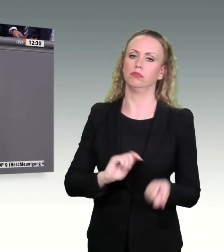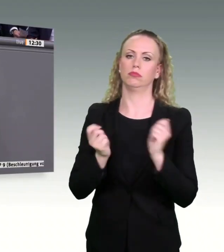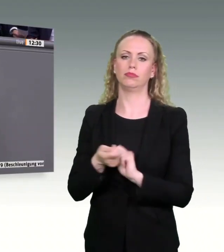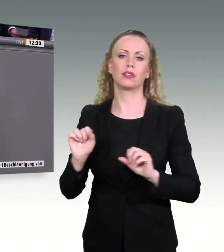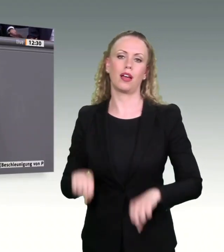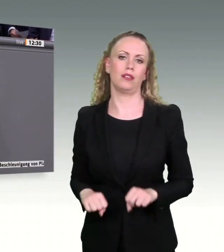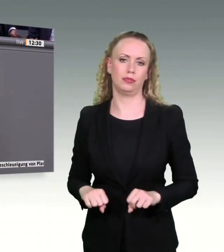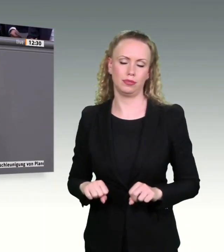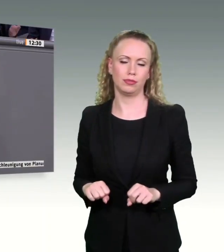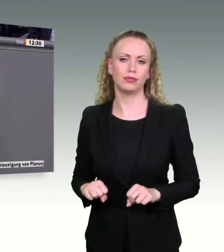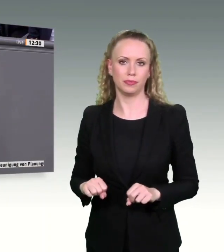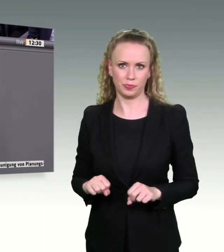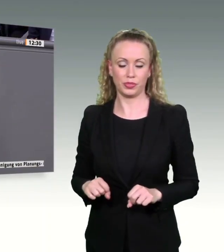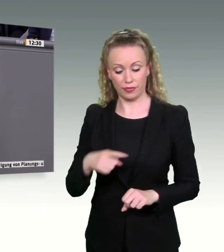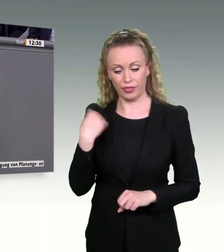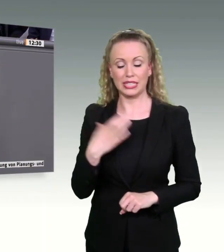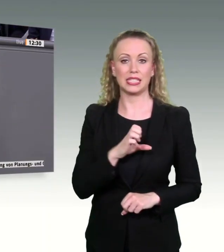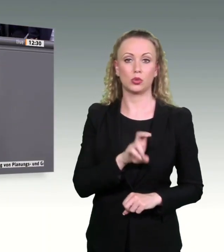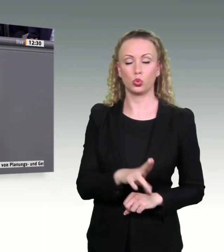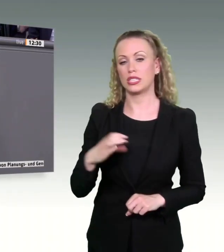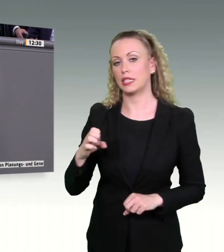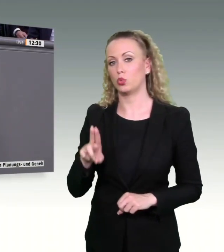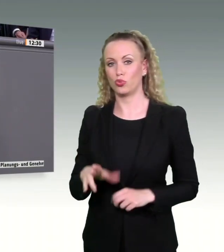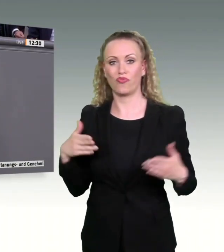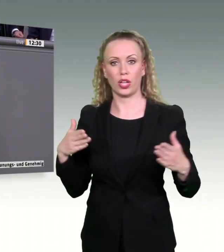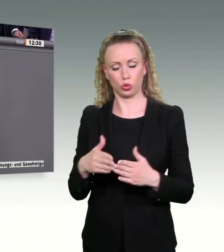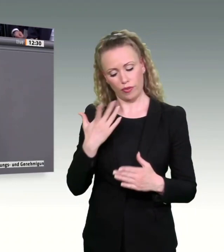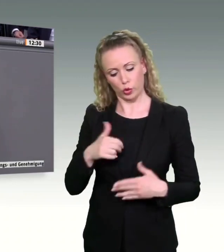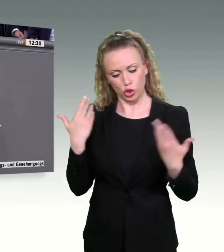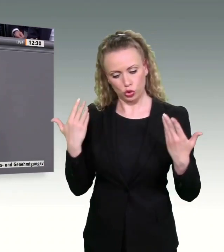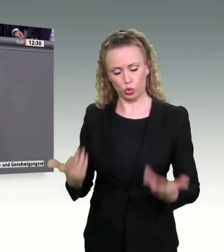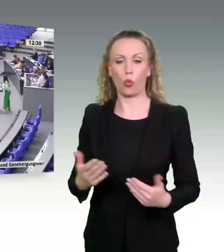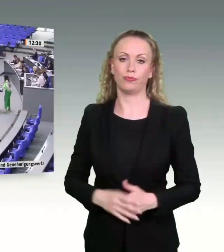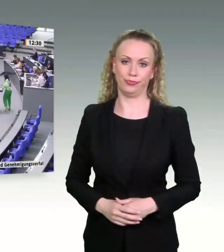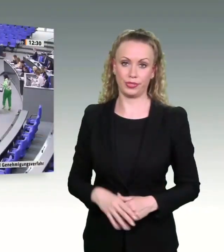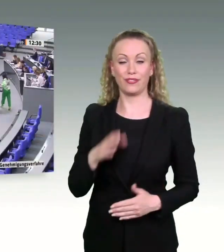CDU-CSU-Bundestagsfraktion wollen diesen Weg gehen. Vielen Dank.